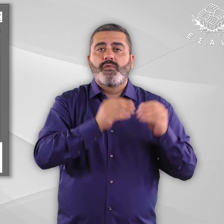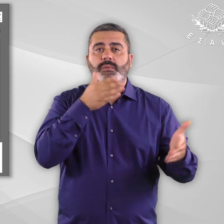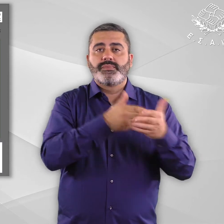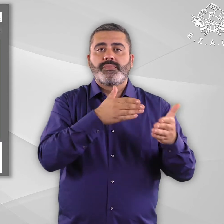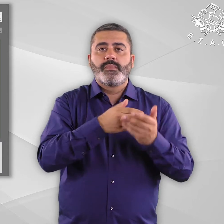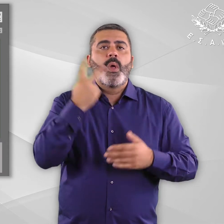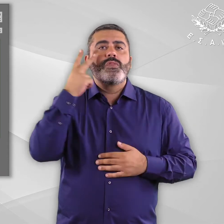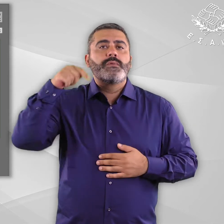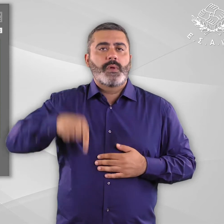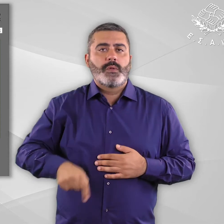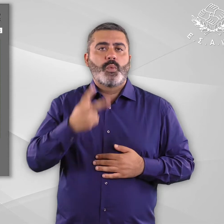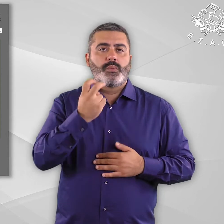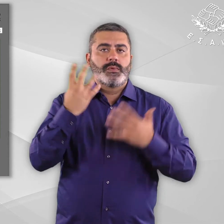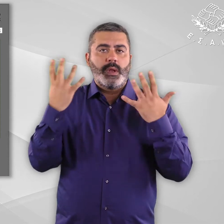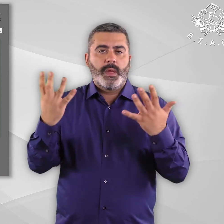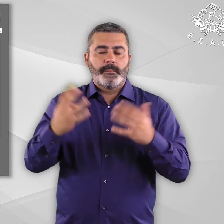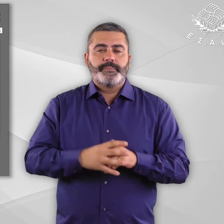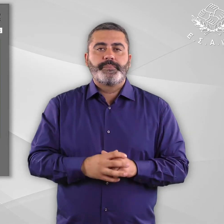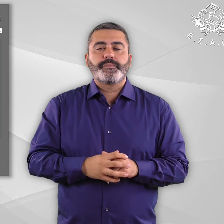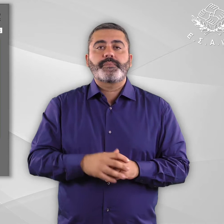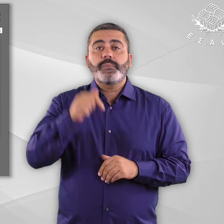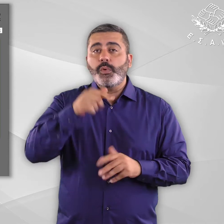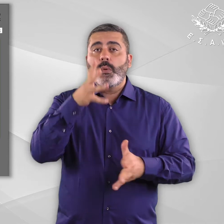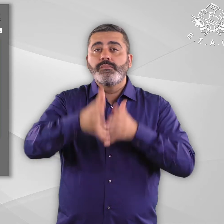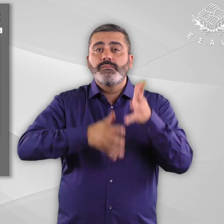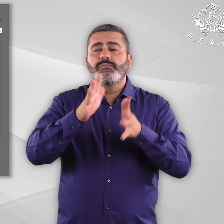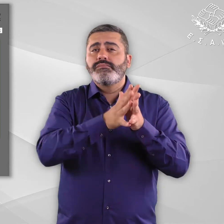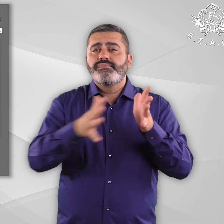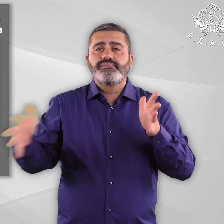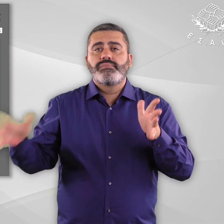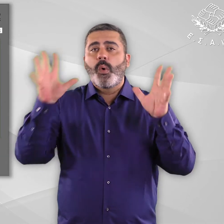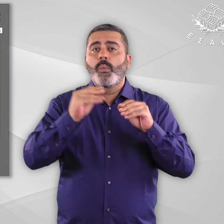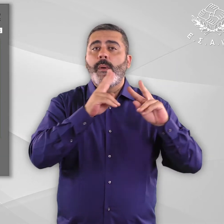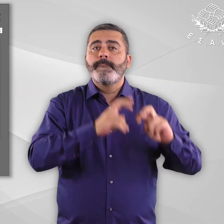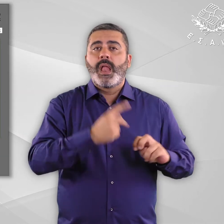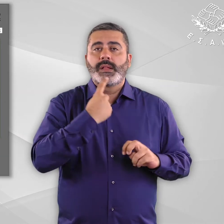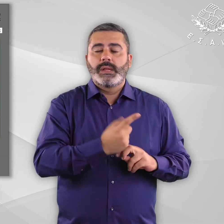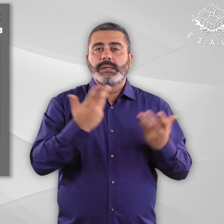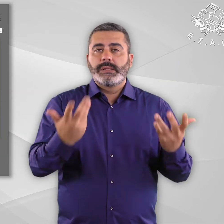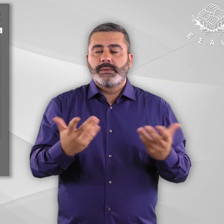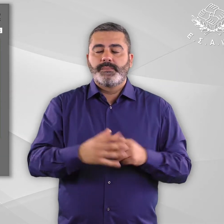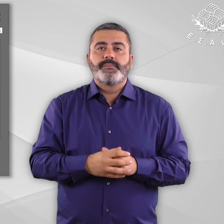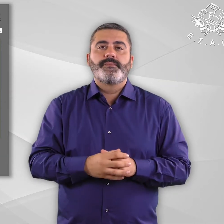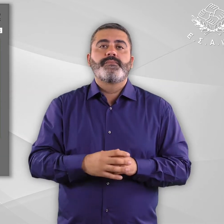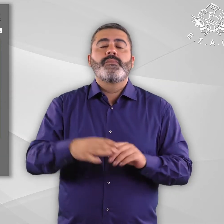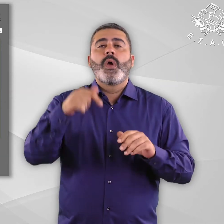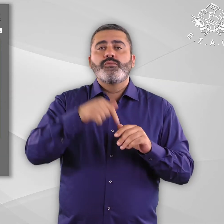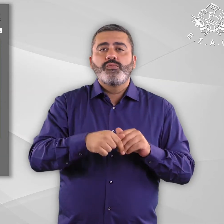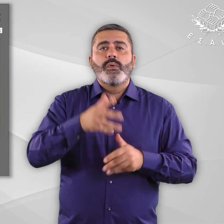29. Αναλυτικότερα, μεταξύ των ευρημάτων της προαναφερθής αισμελέτη συμπεριλαμβάνονται τα εξής άνω κατ' ο τελεία.